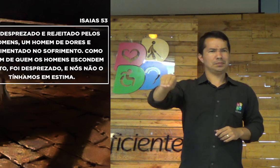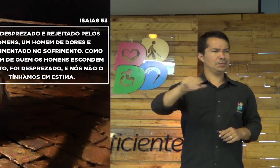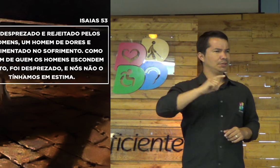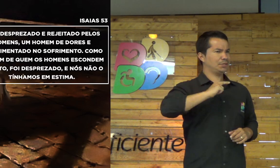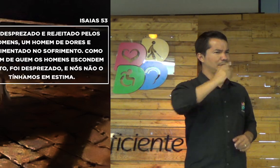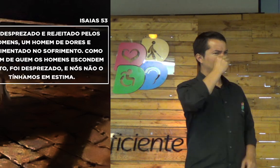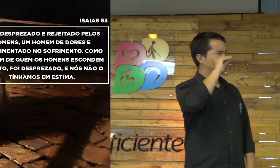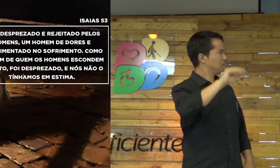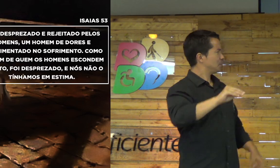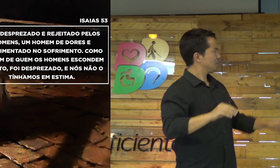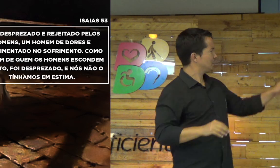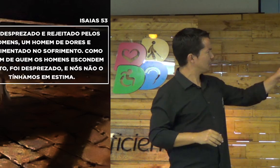Desprezado.